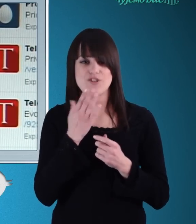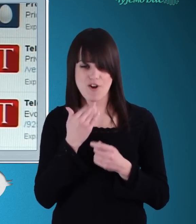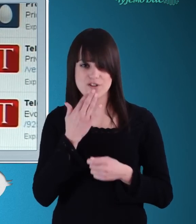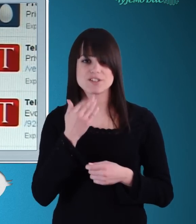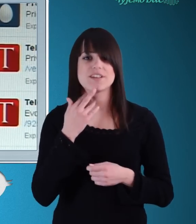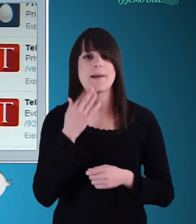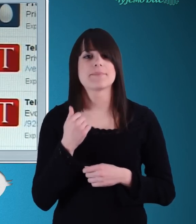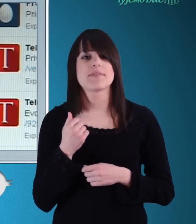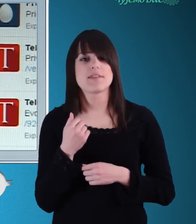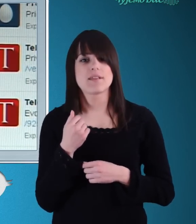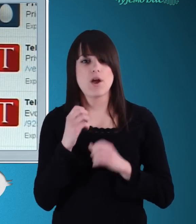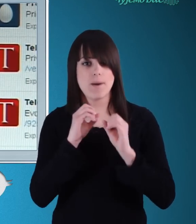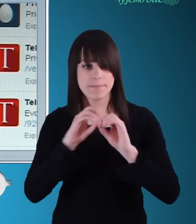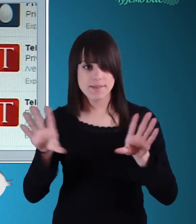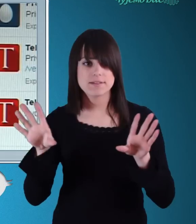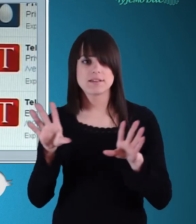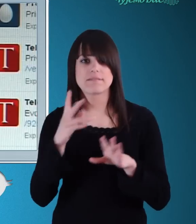I na kraju kliknite na Tweet.